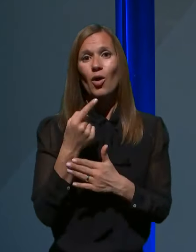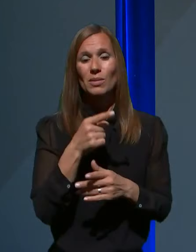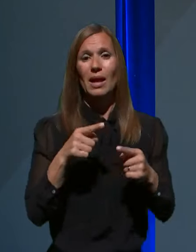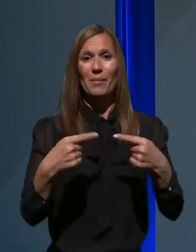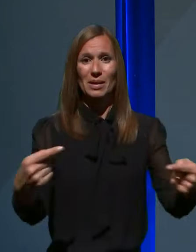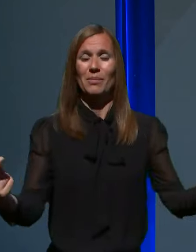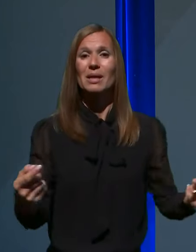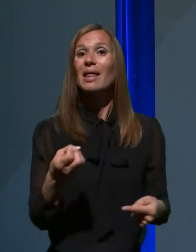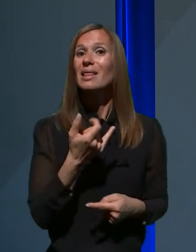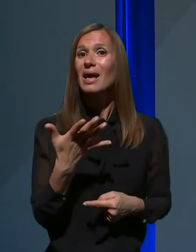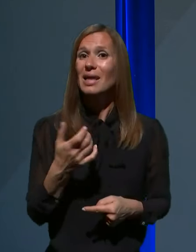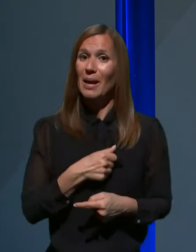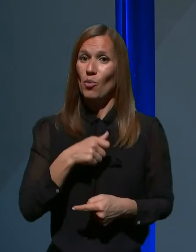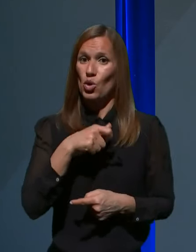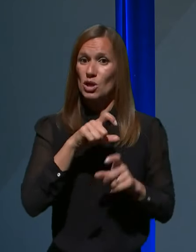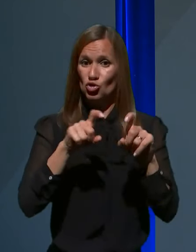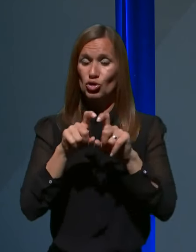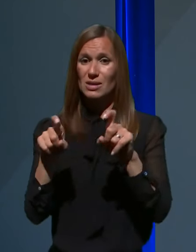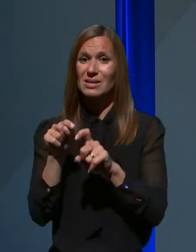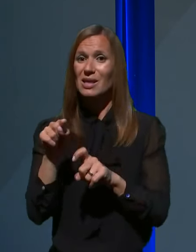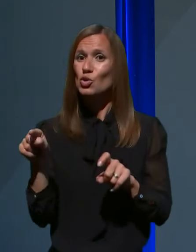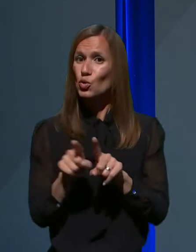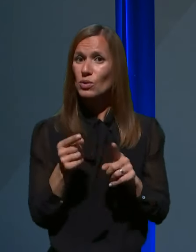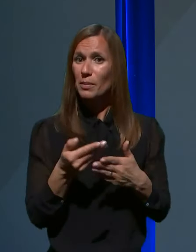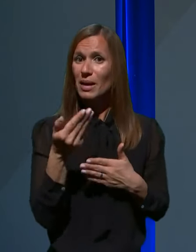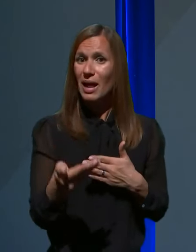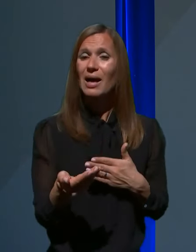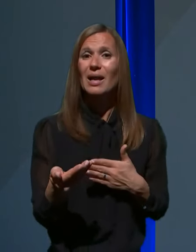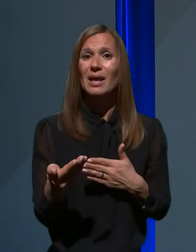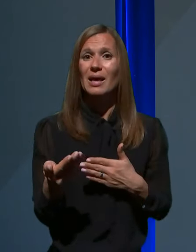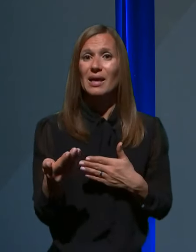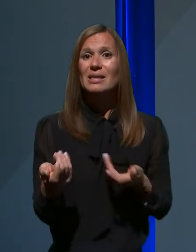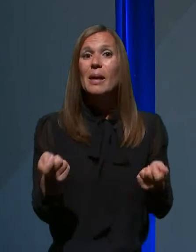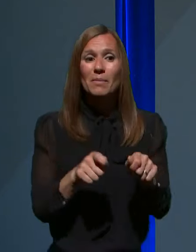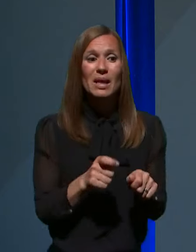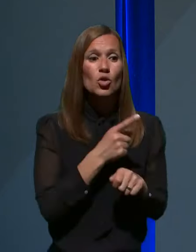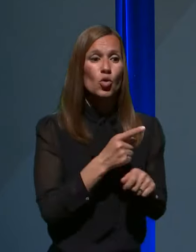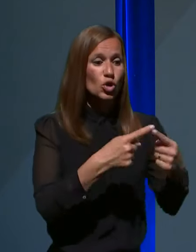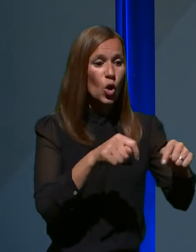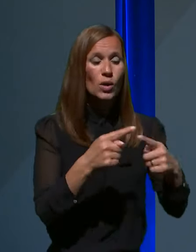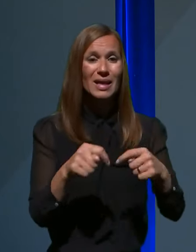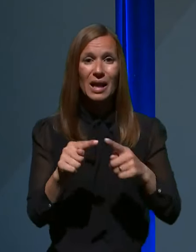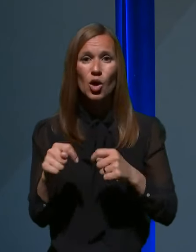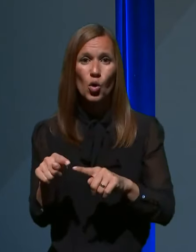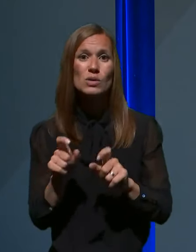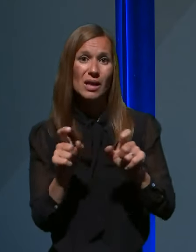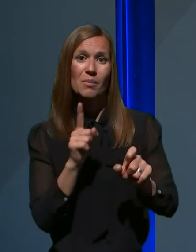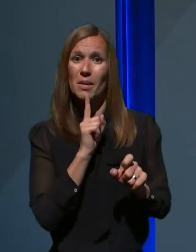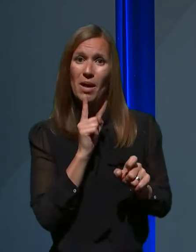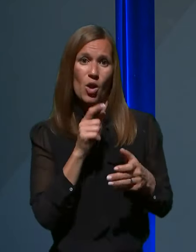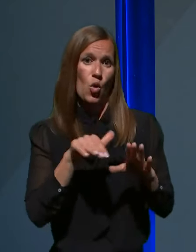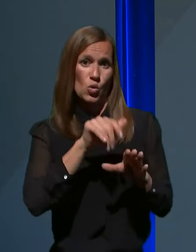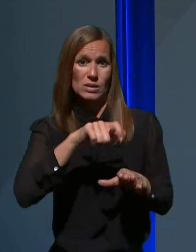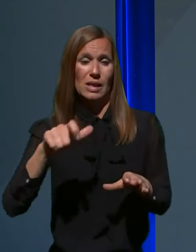da so nekatere bovnišnice celo predlagale zapiranje določenih oddelkov zaradi premalo osebja. Se